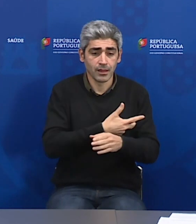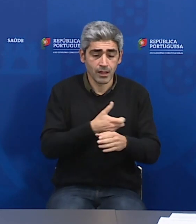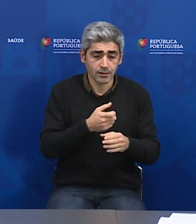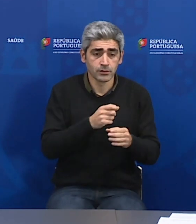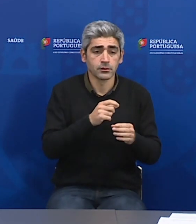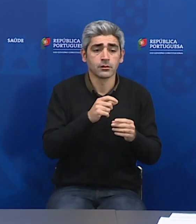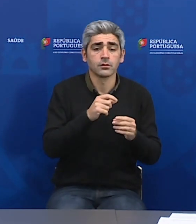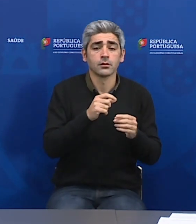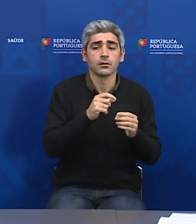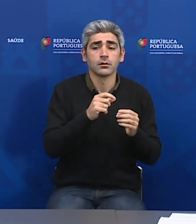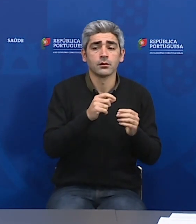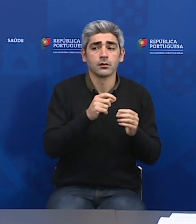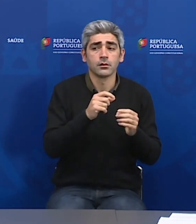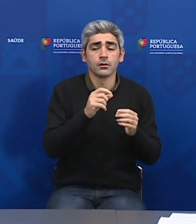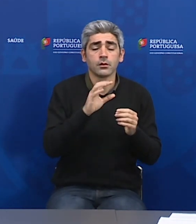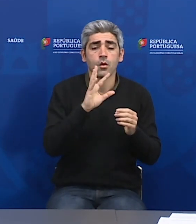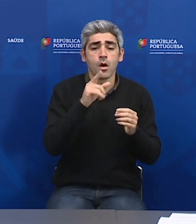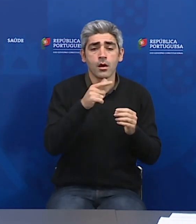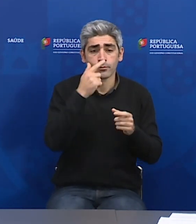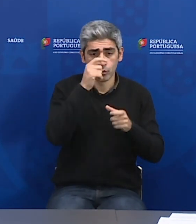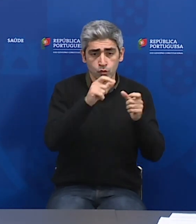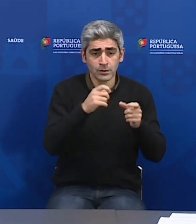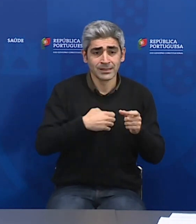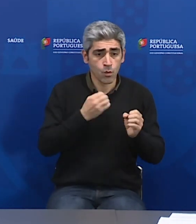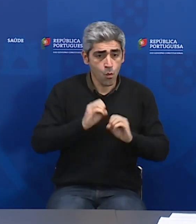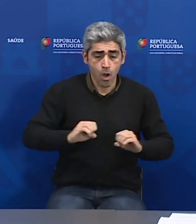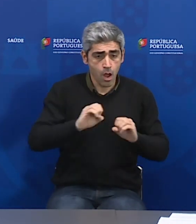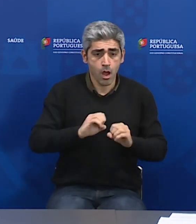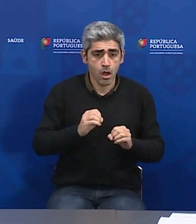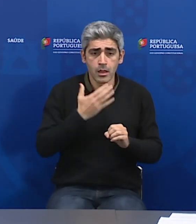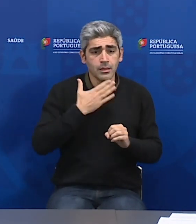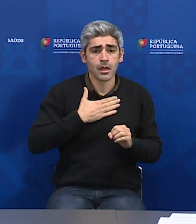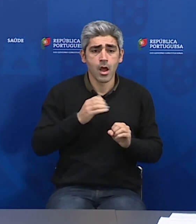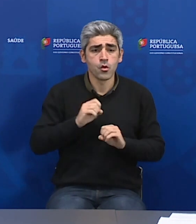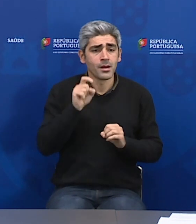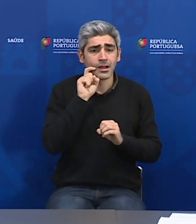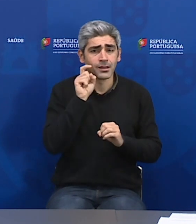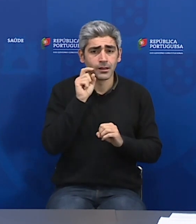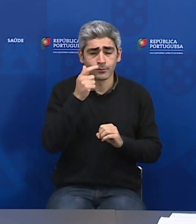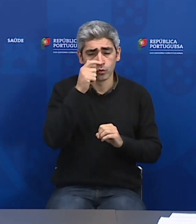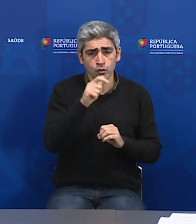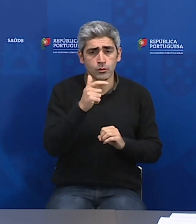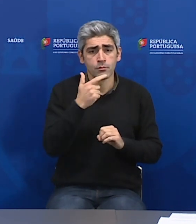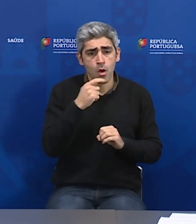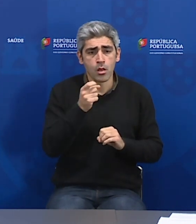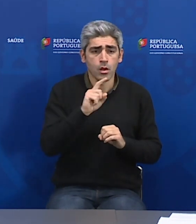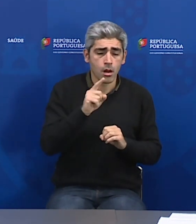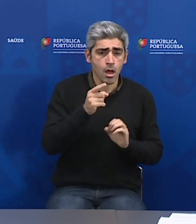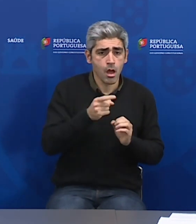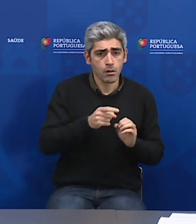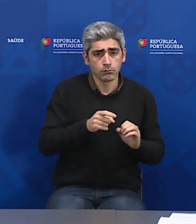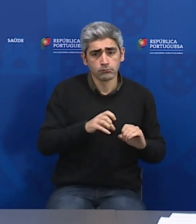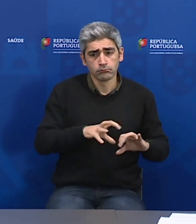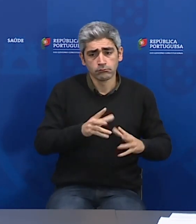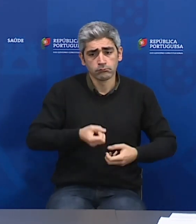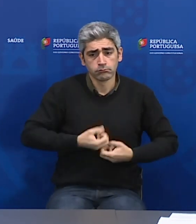contactos, enquanto as pessoas estão assintomáticas, não nos dá nenhuma garantia de que a pessoa não venha a desenvolver e